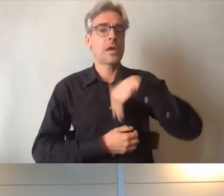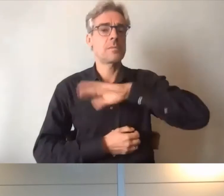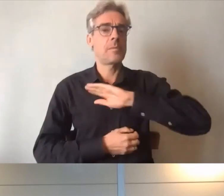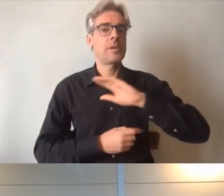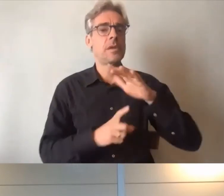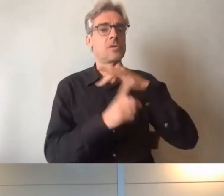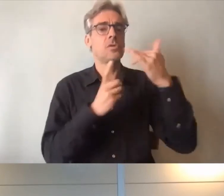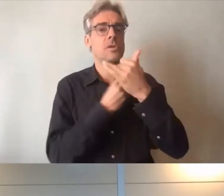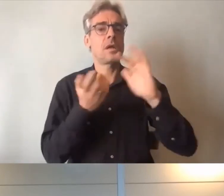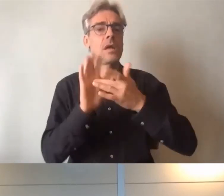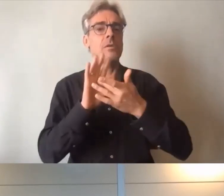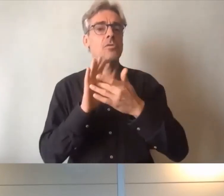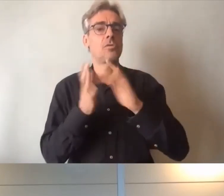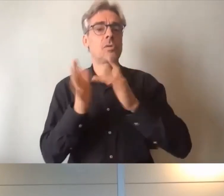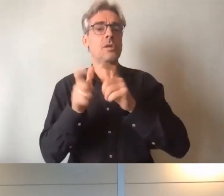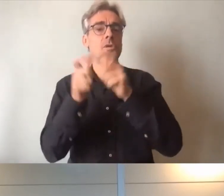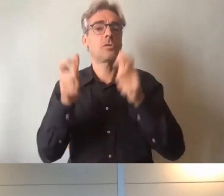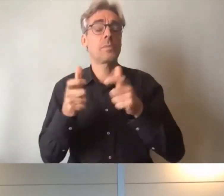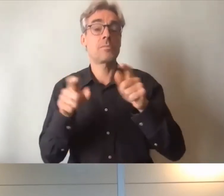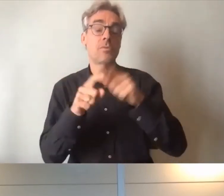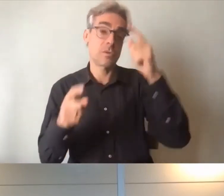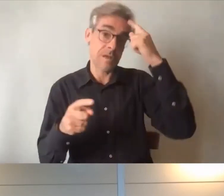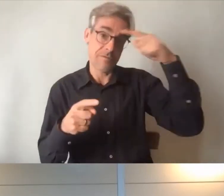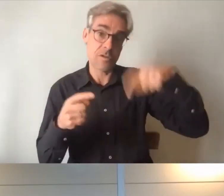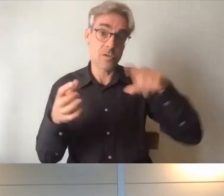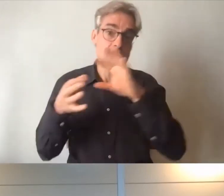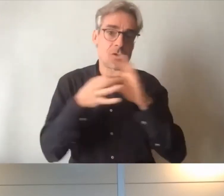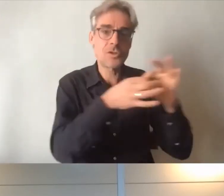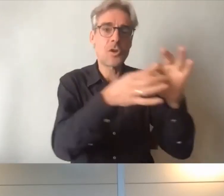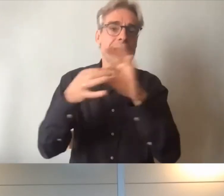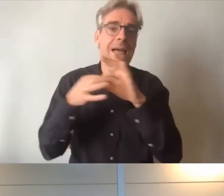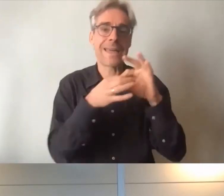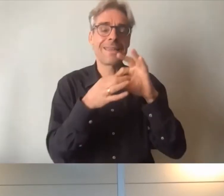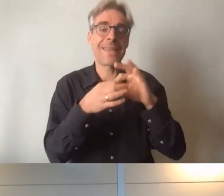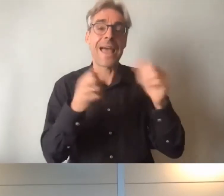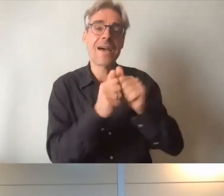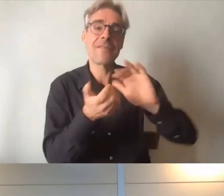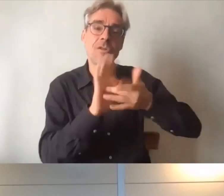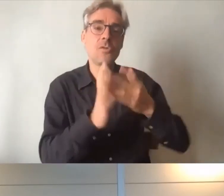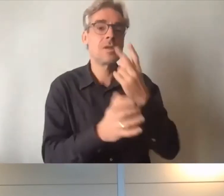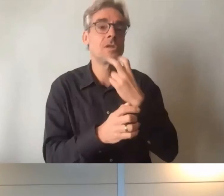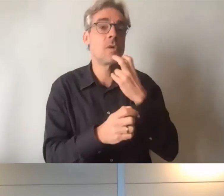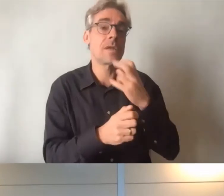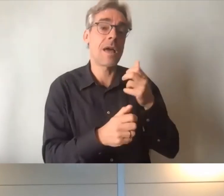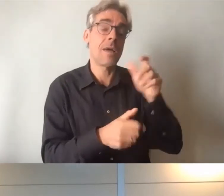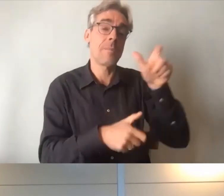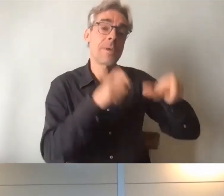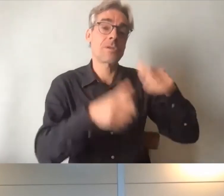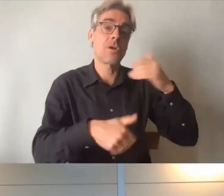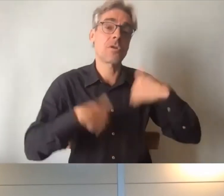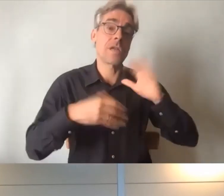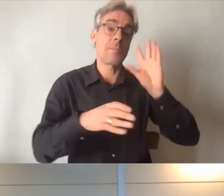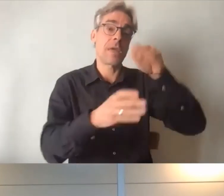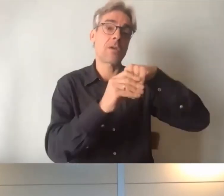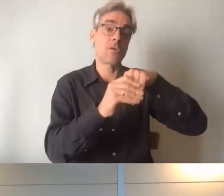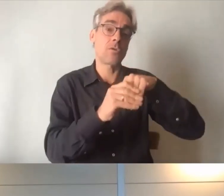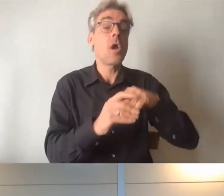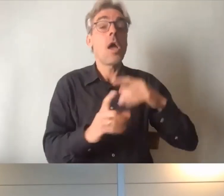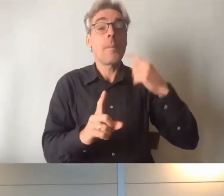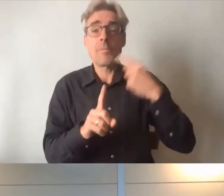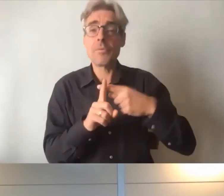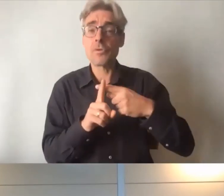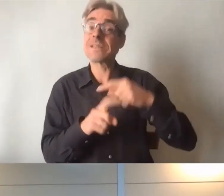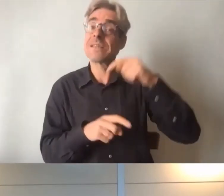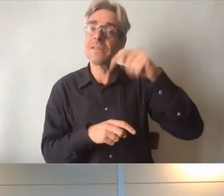sociale des entreprises et de leur solidarité envers nos soeurs et nos frères qui sont handicapés mais correspondait également